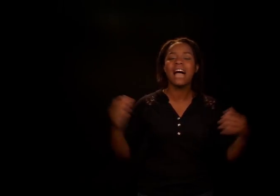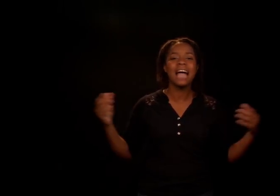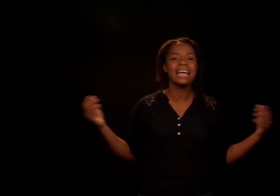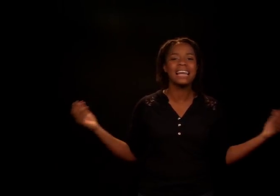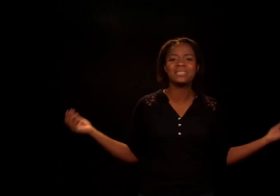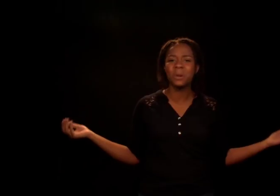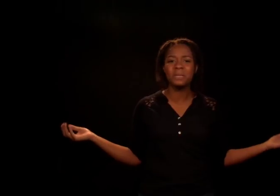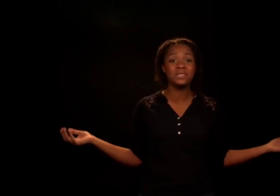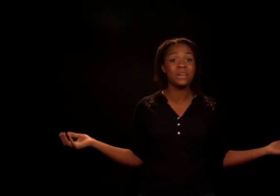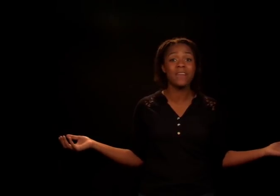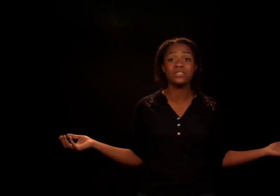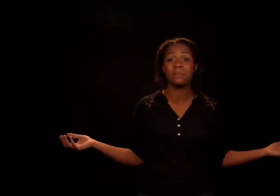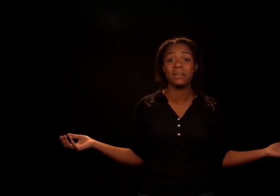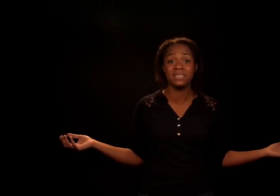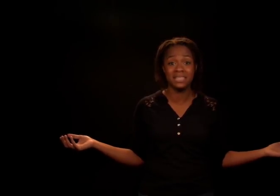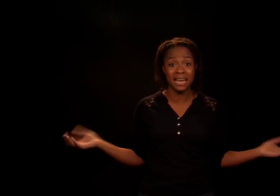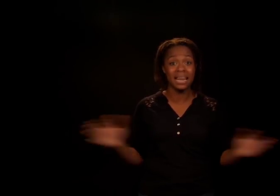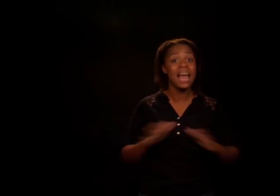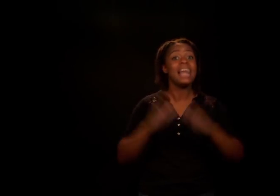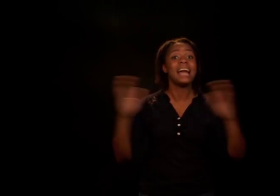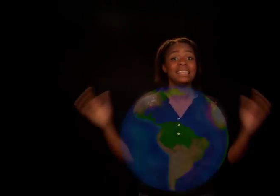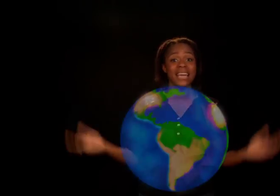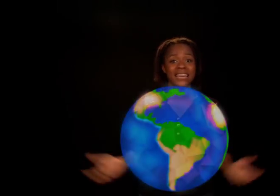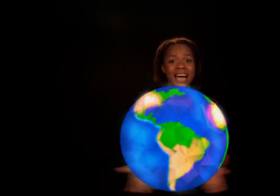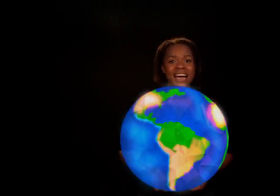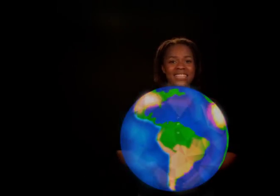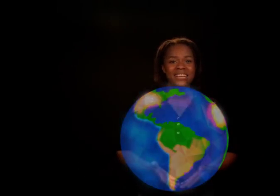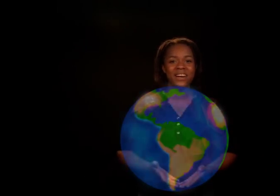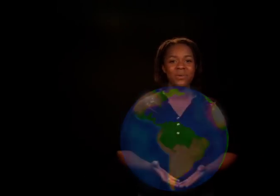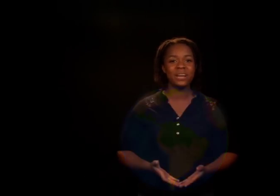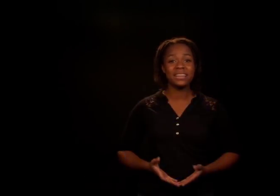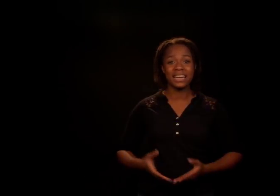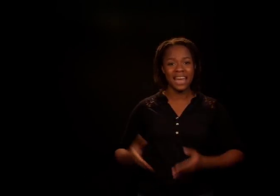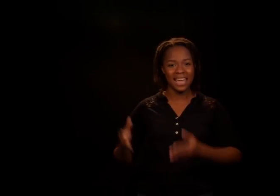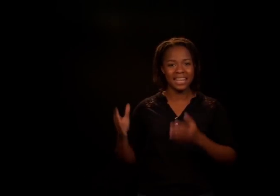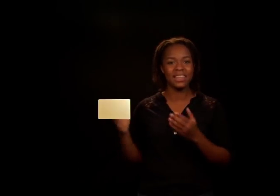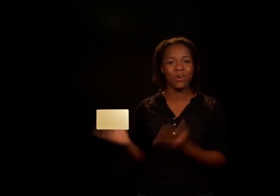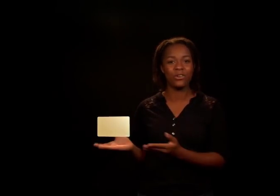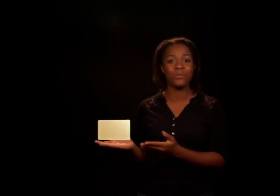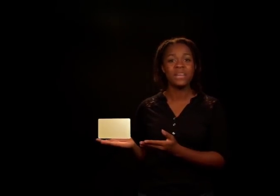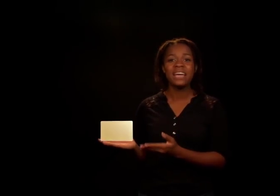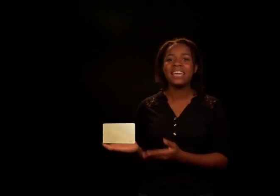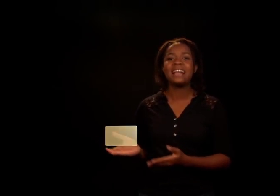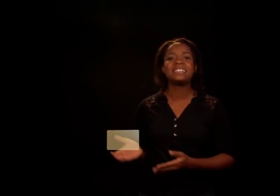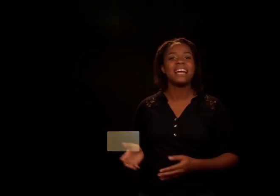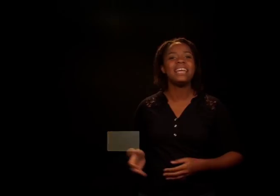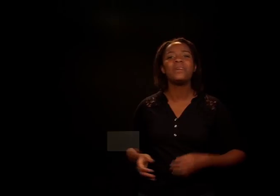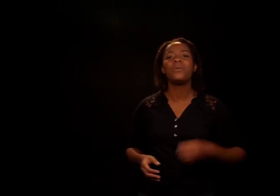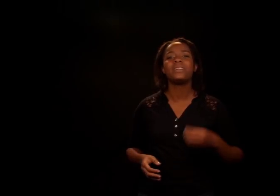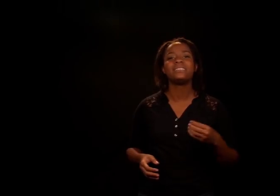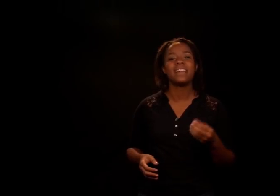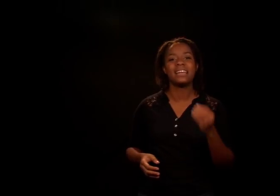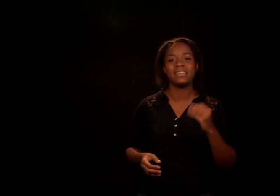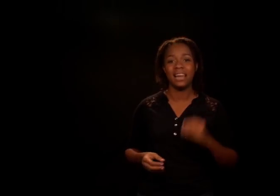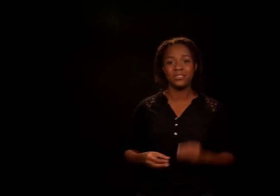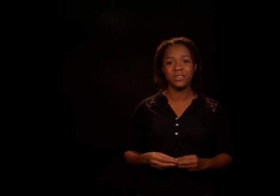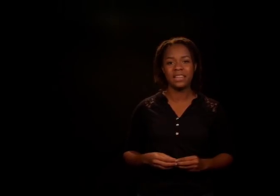ángeles comisionados para visitar la tierra llevan una tarjeta de oro que al salir o entrar de la ciudad